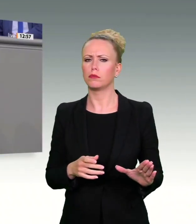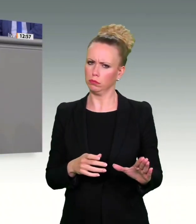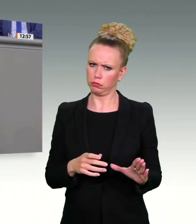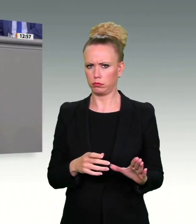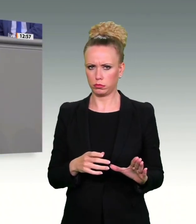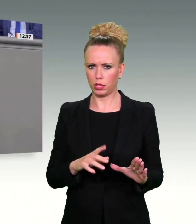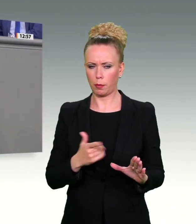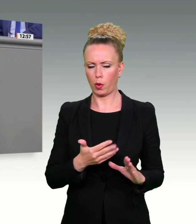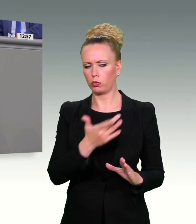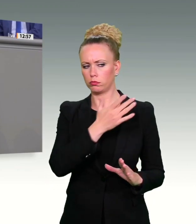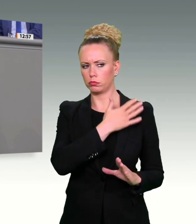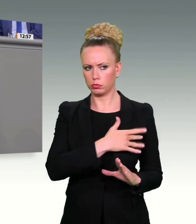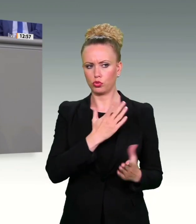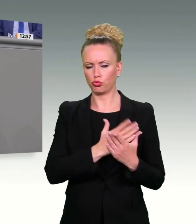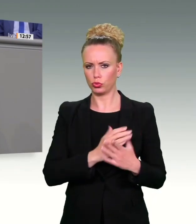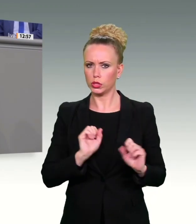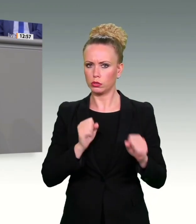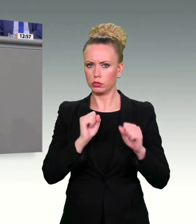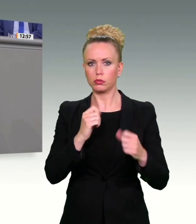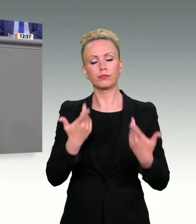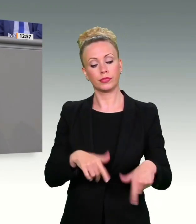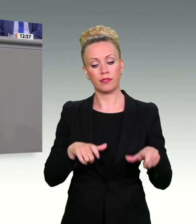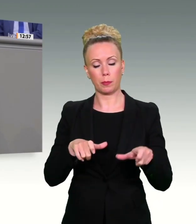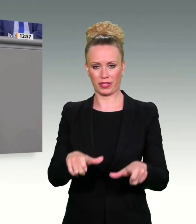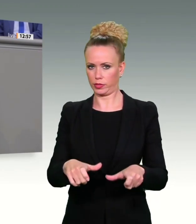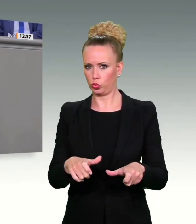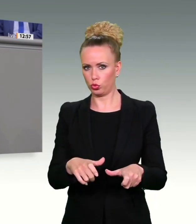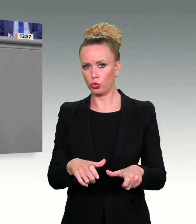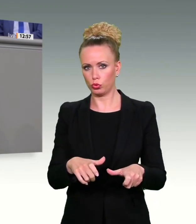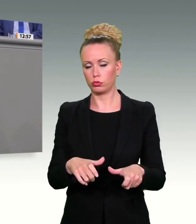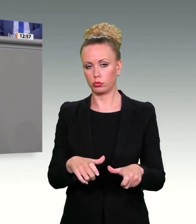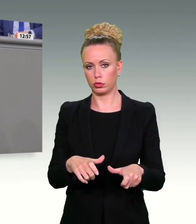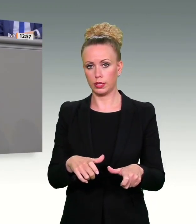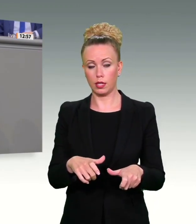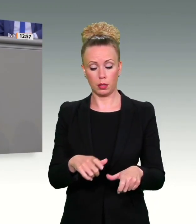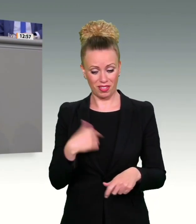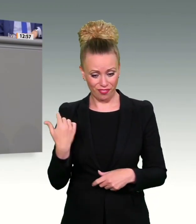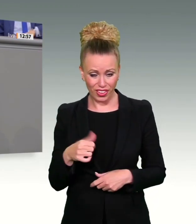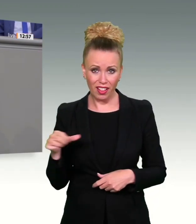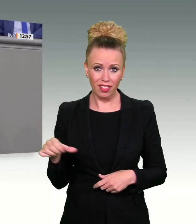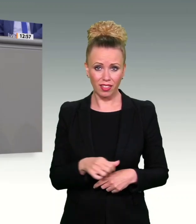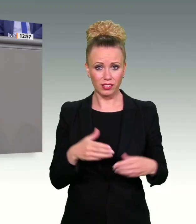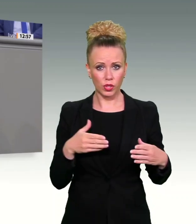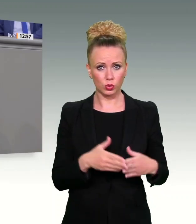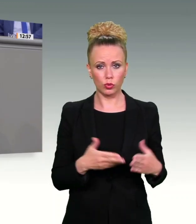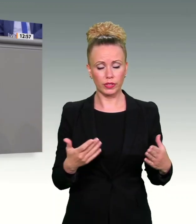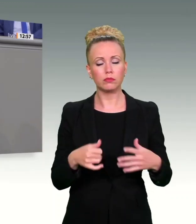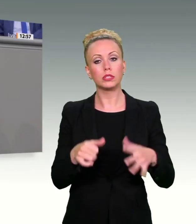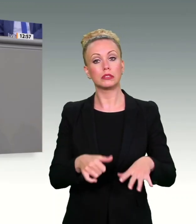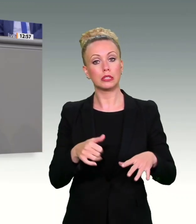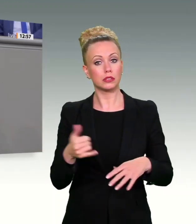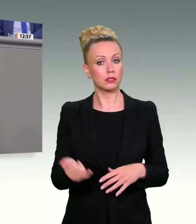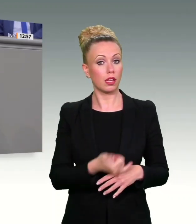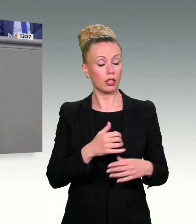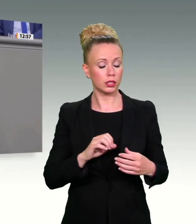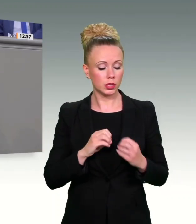Prävention derartige Gewalttaten zu verhindern. Stattdessen mussten wir in der Linksfraktion 16 Jahre lang gegen ständige Ausweitung